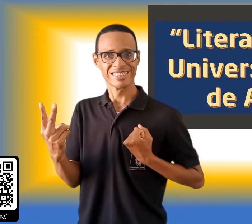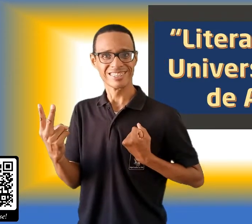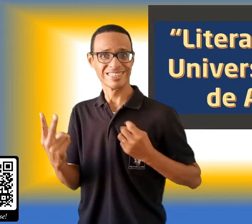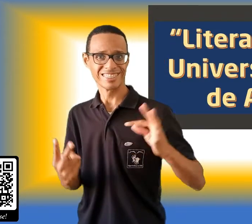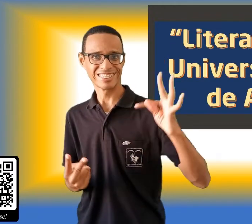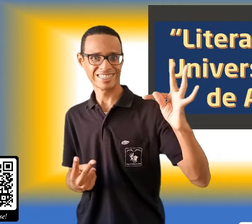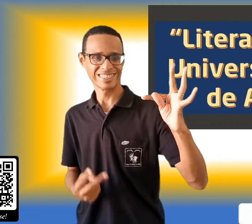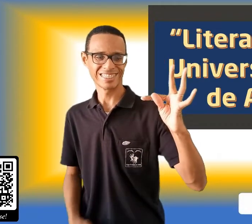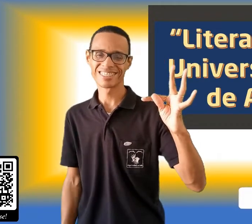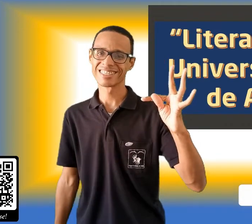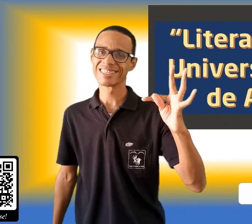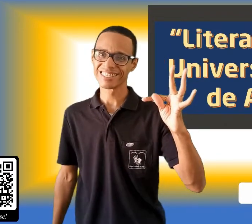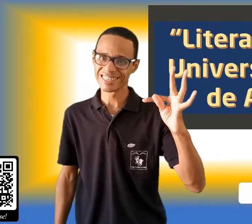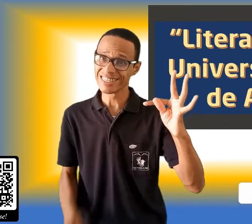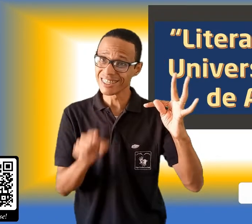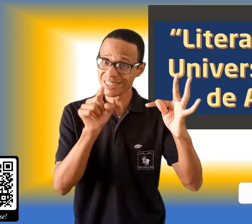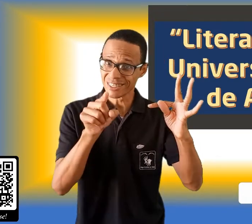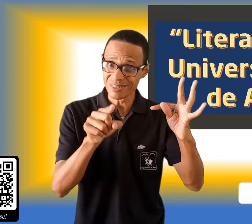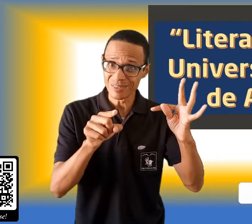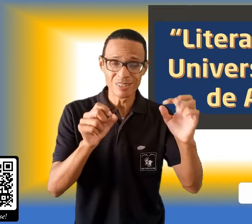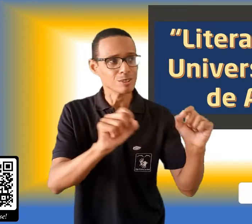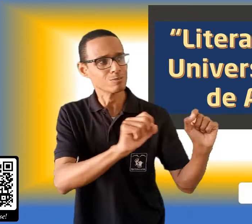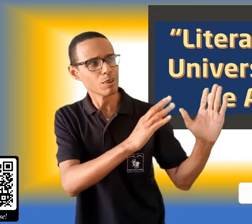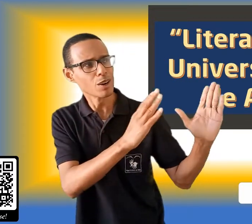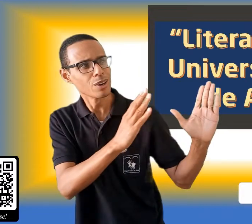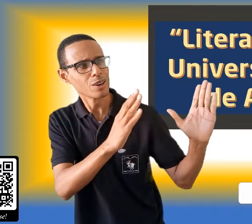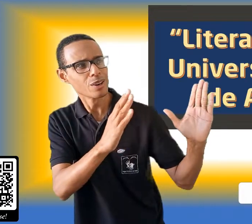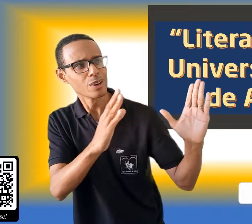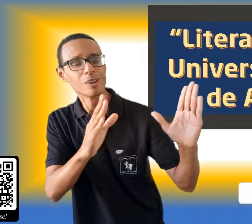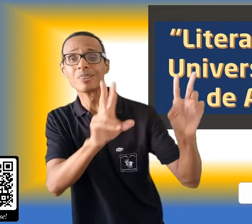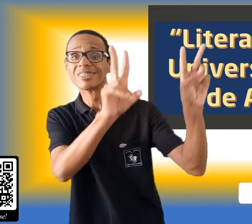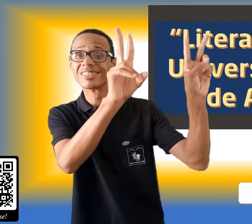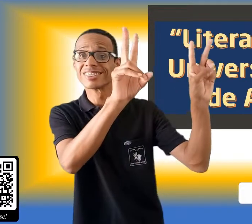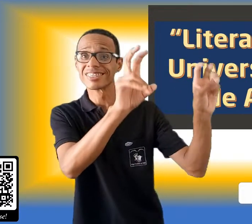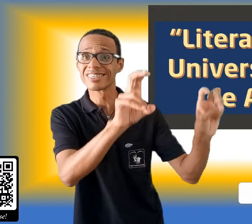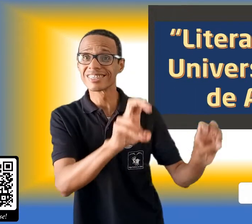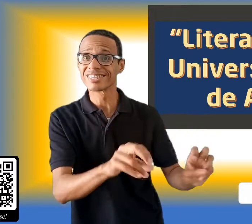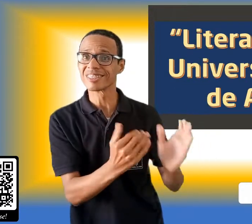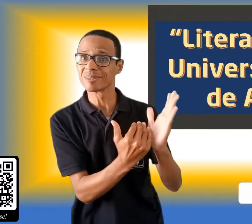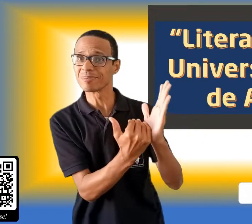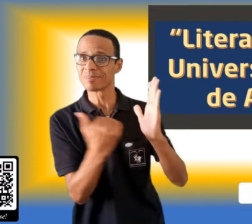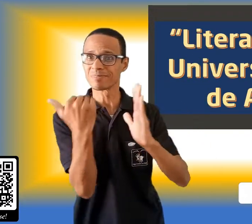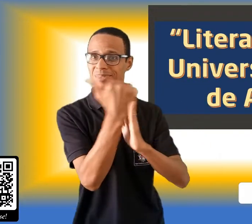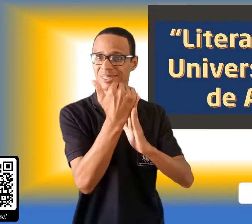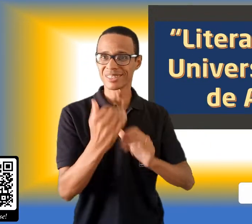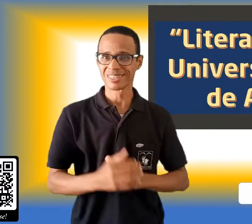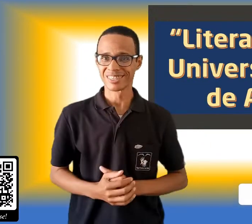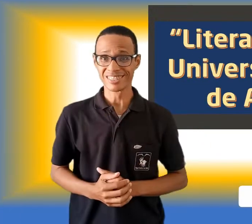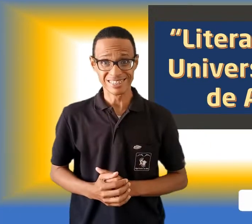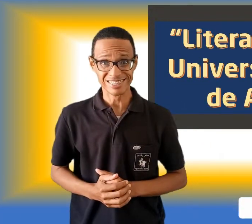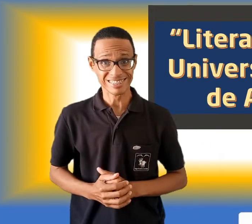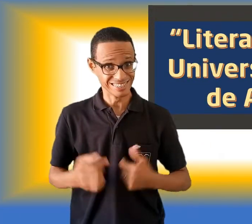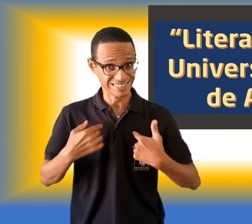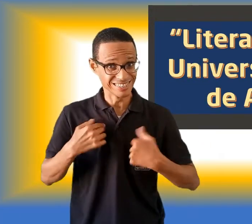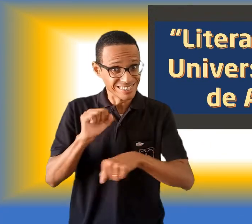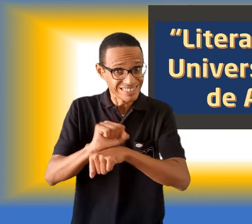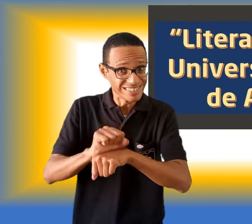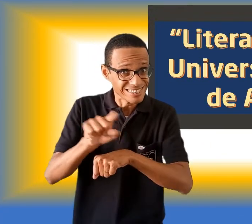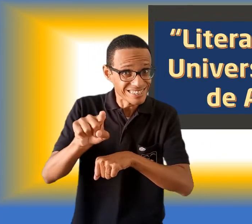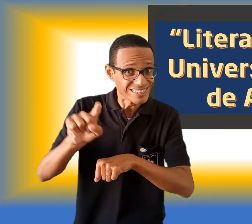letra T já estará disponível para você apreciar novos títulos. Então, espero você